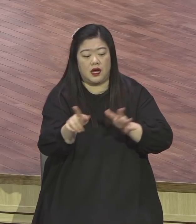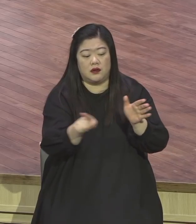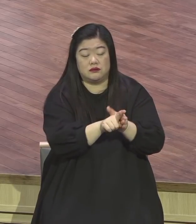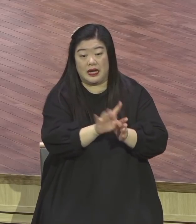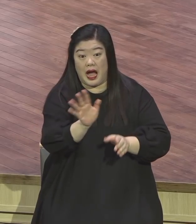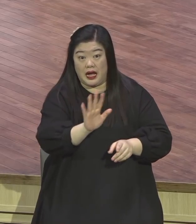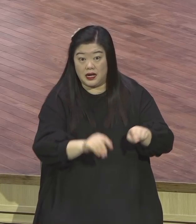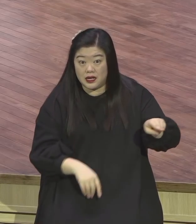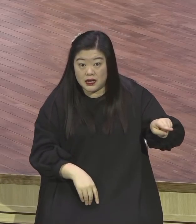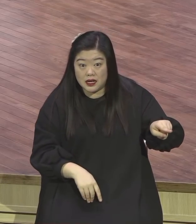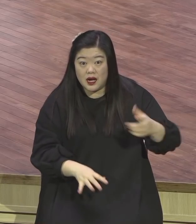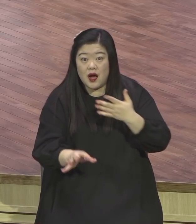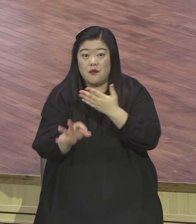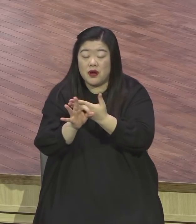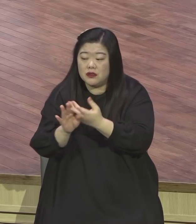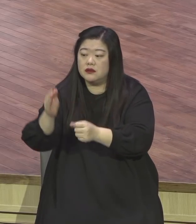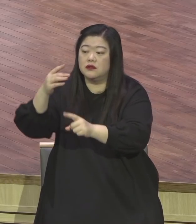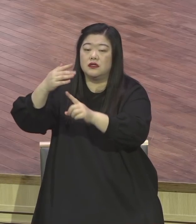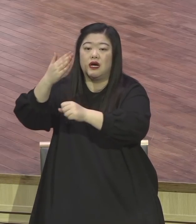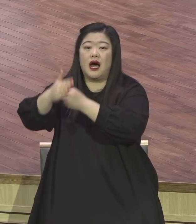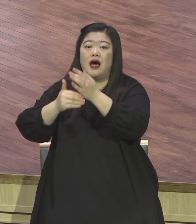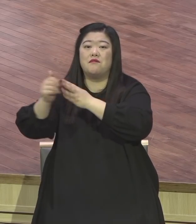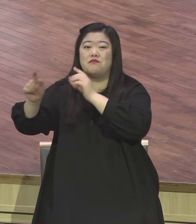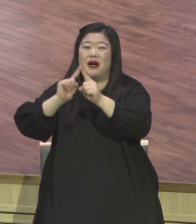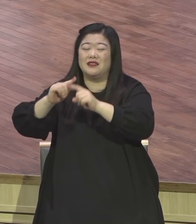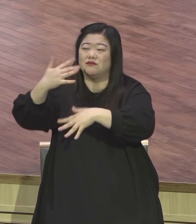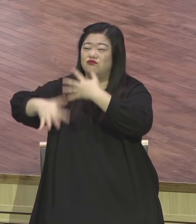성령이 안 가르쳐주면 절대 깨닫지 못해.